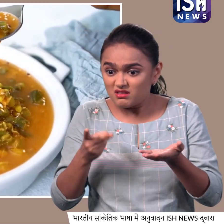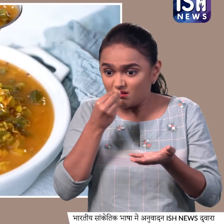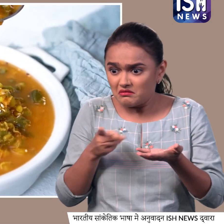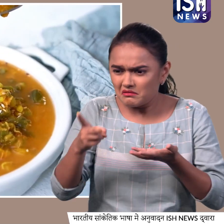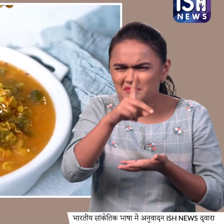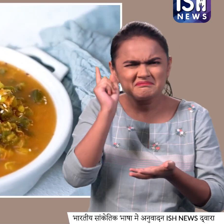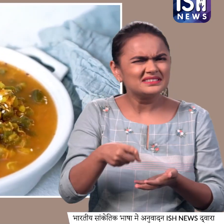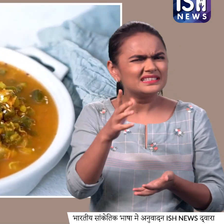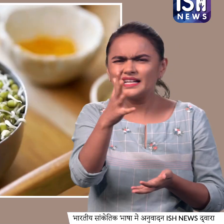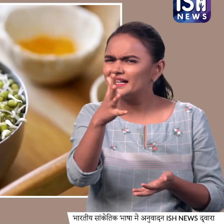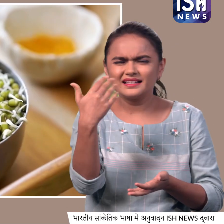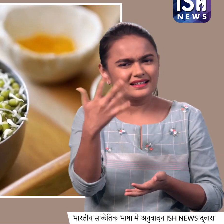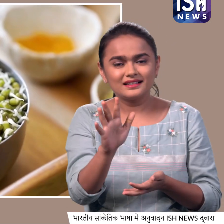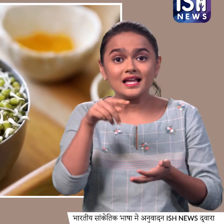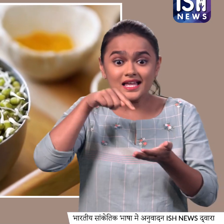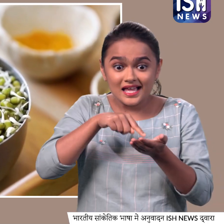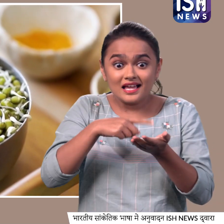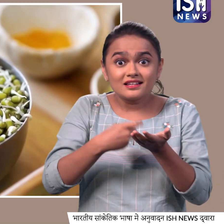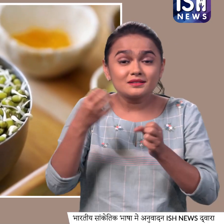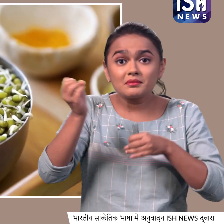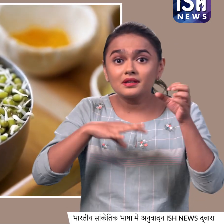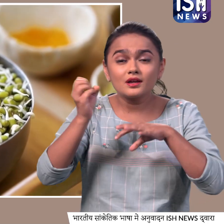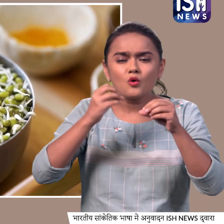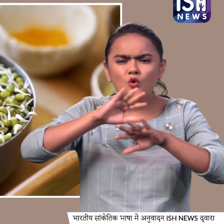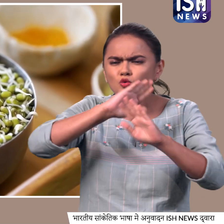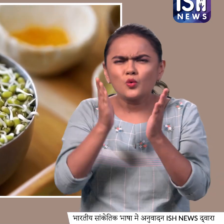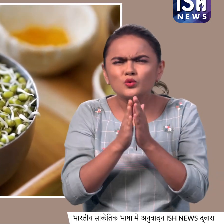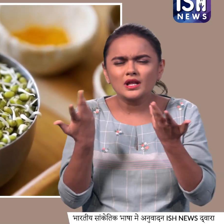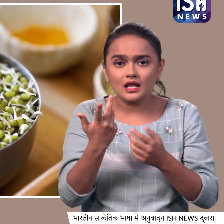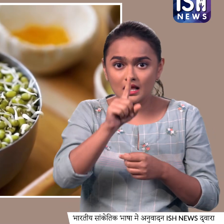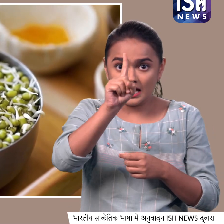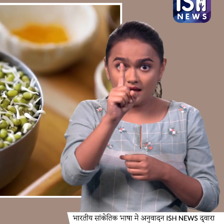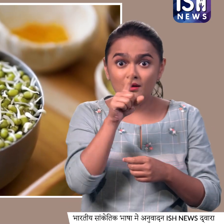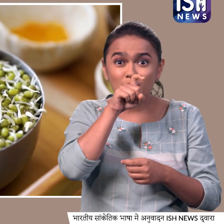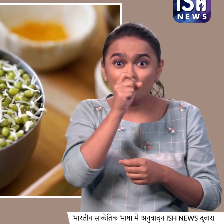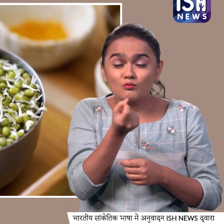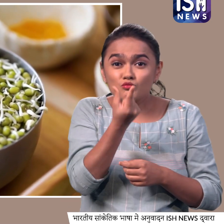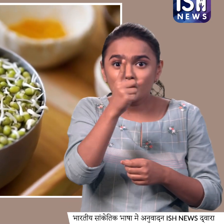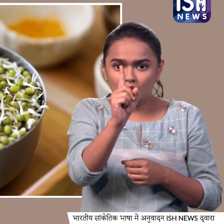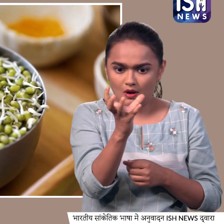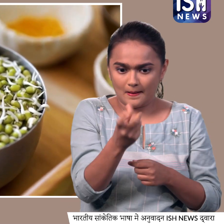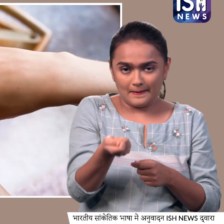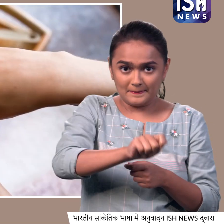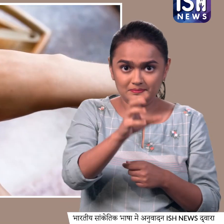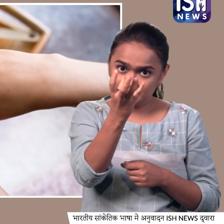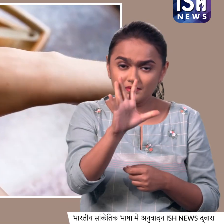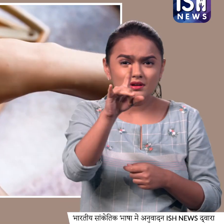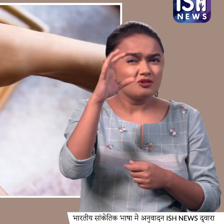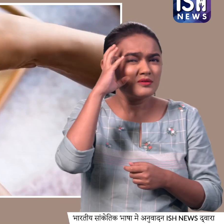जरूरत ही नहीं है इस रेसिपी के लिए आपको टोटल में चाहिए एक कप स्प्राउटेड मूंग डाल ज्यान रहें कि